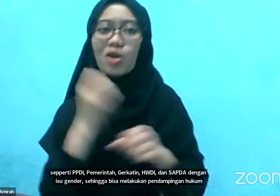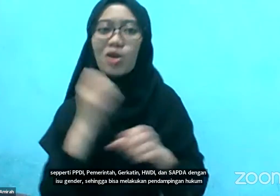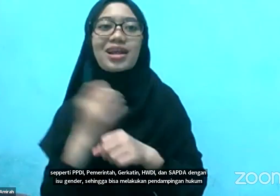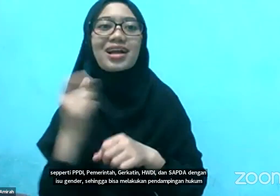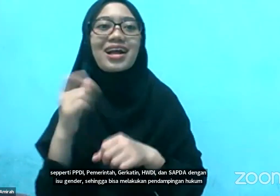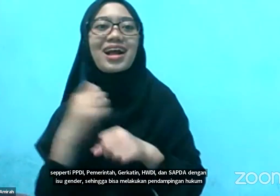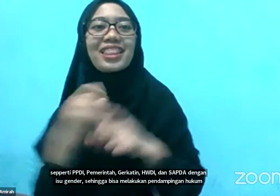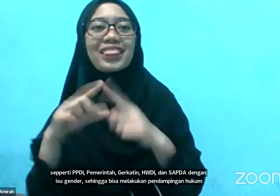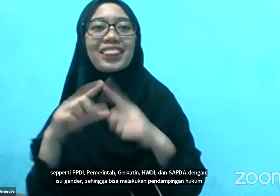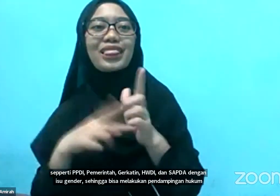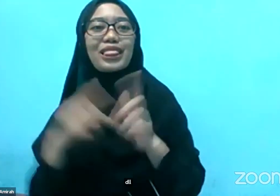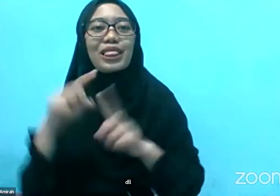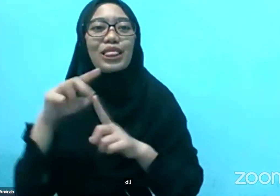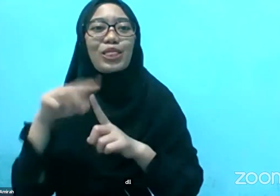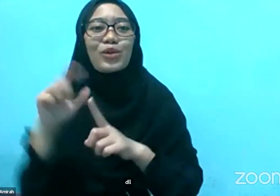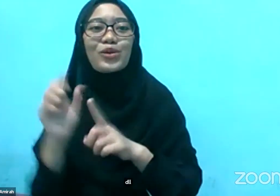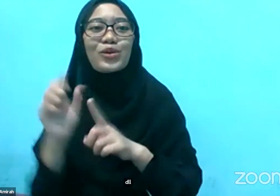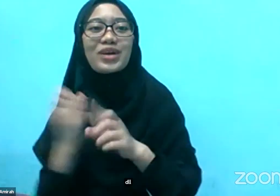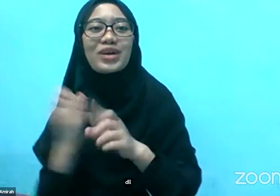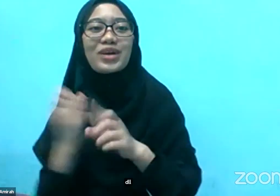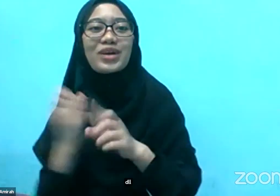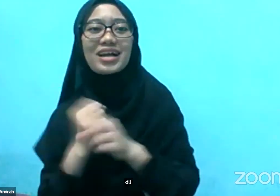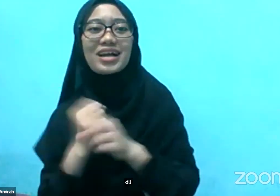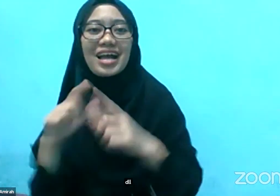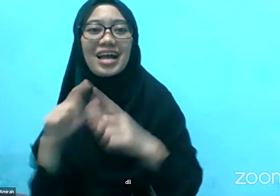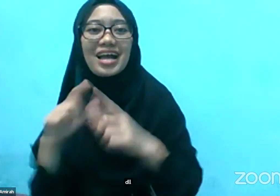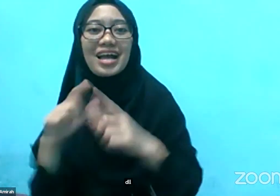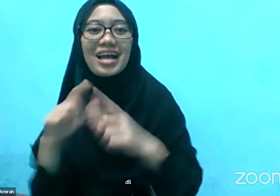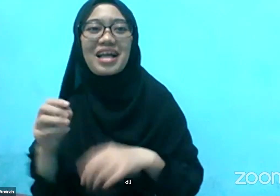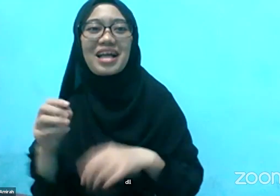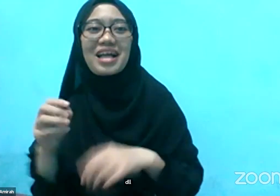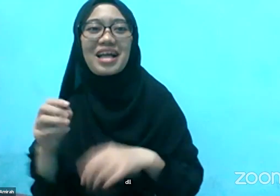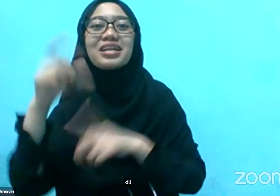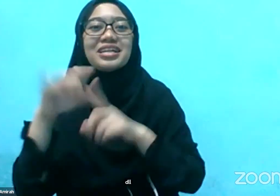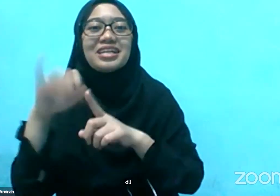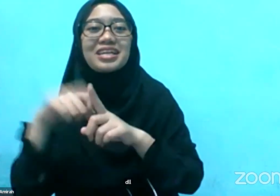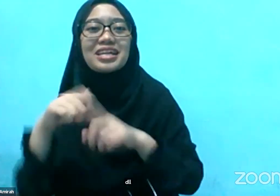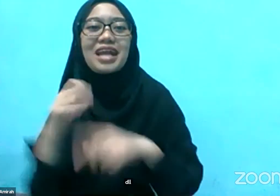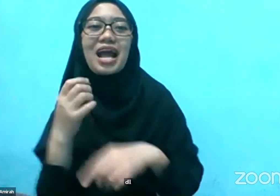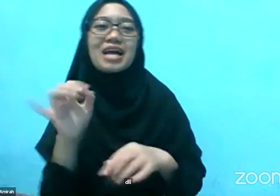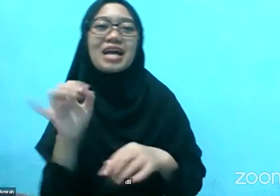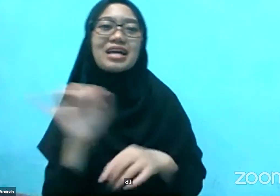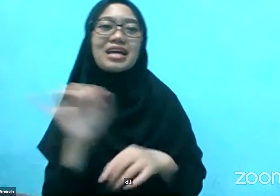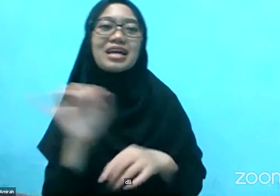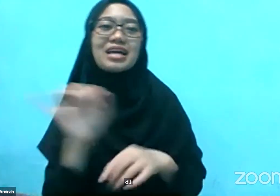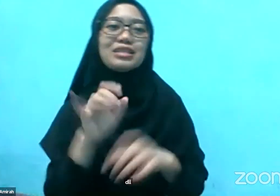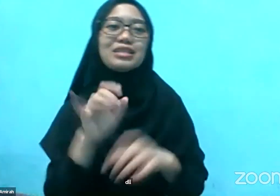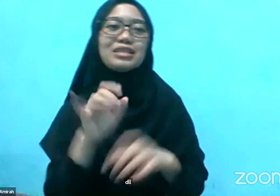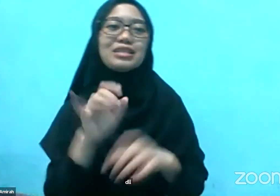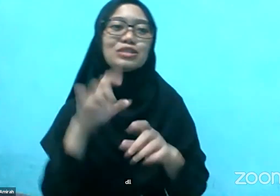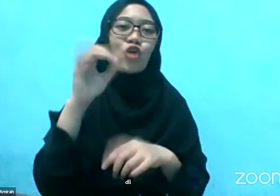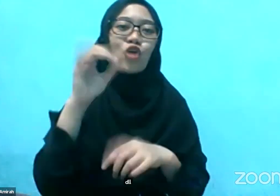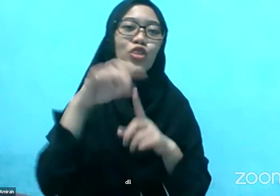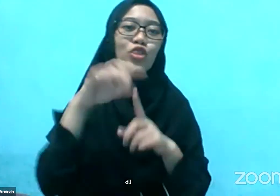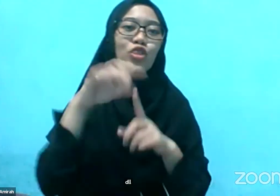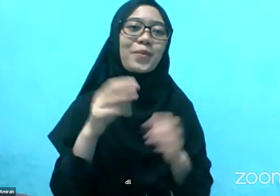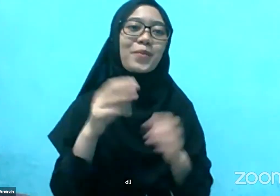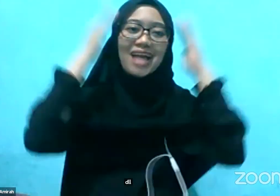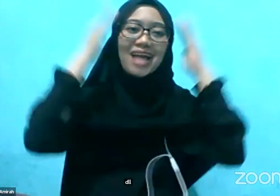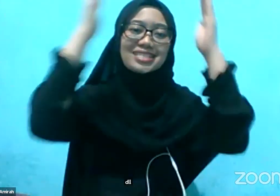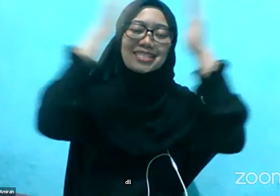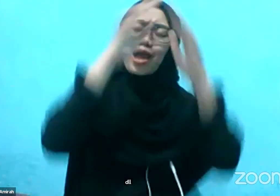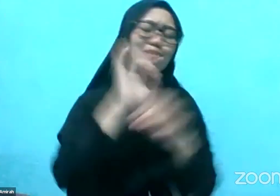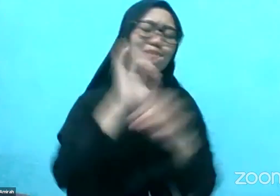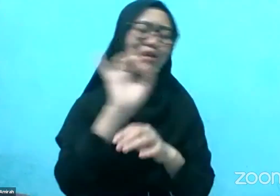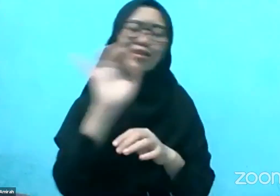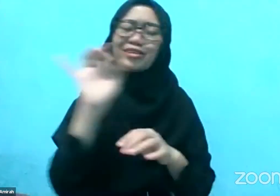Jadi banyak ya Organisasi disabilitas itu udah semakin banyak ya Terus berkat perjuangan 2 tahun terakhir juga